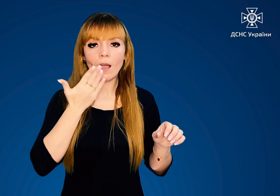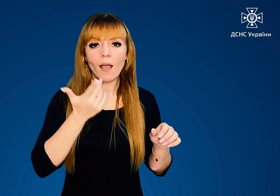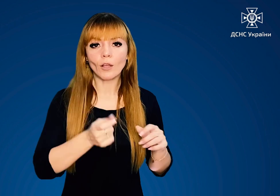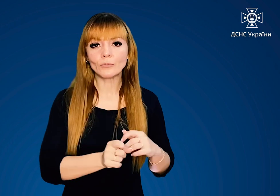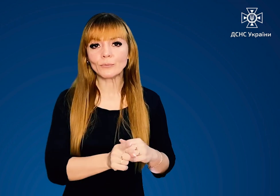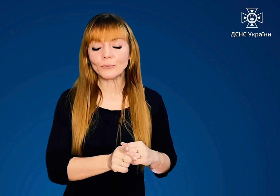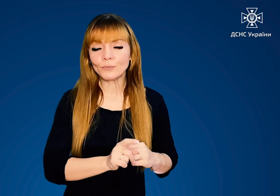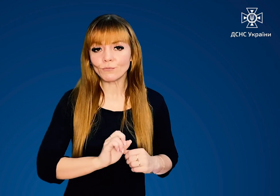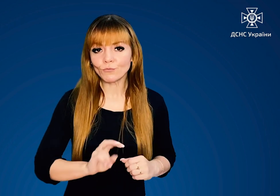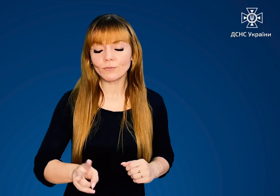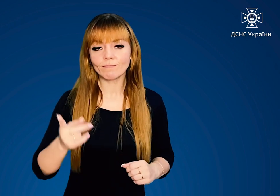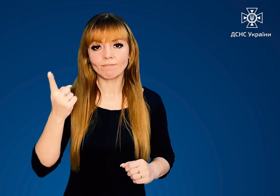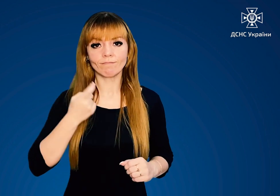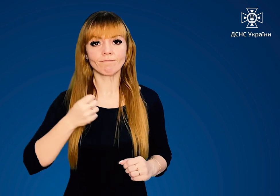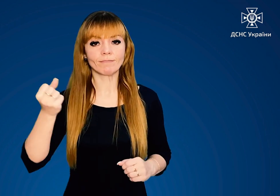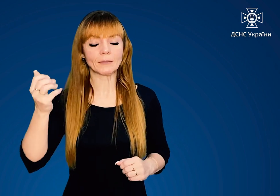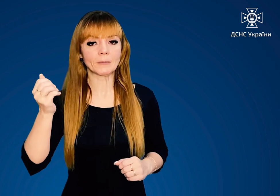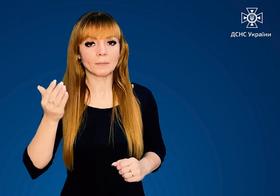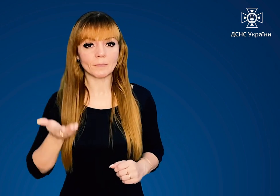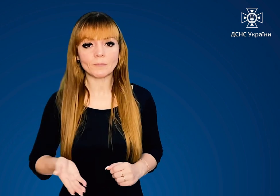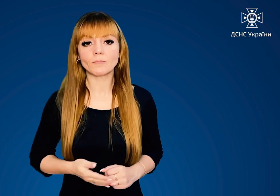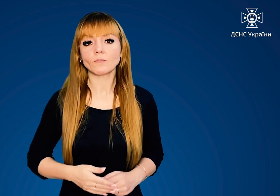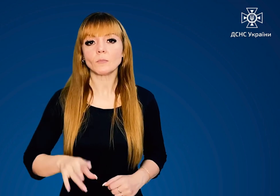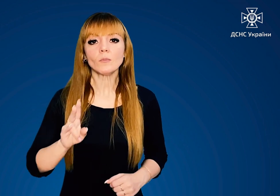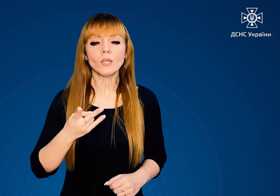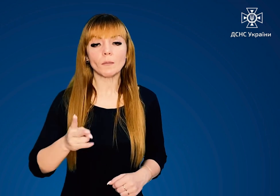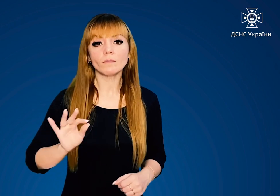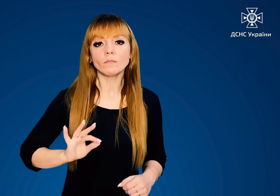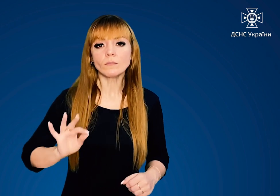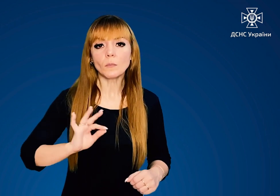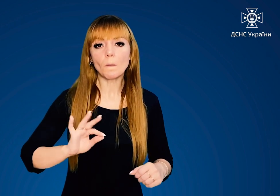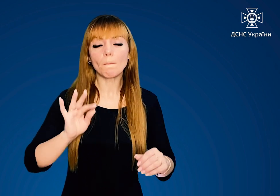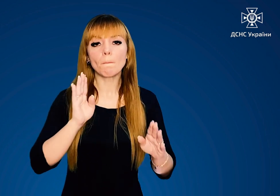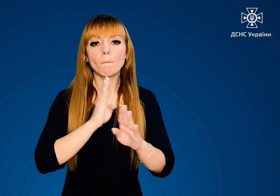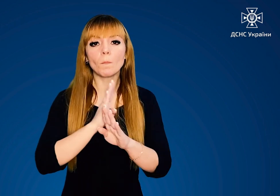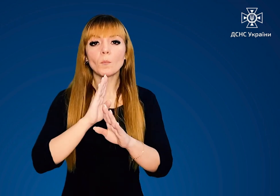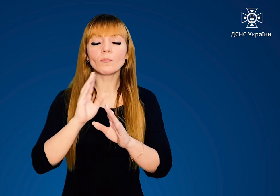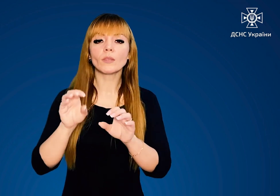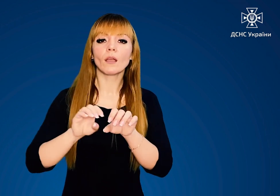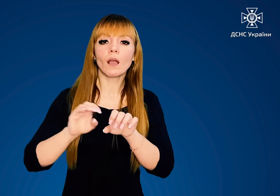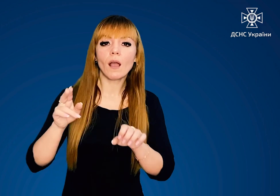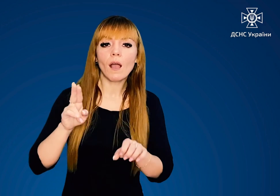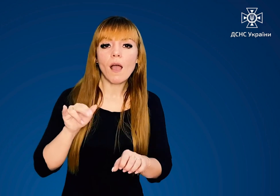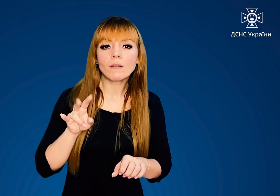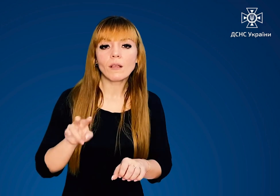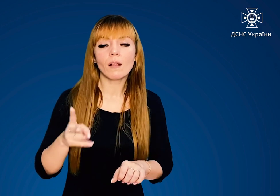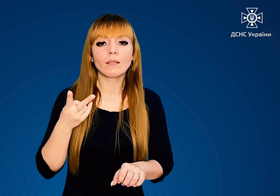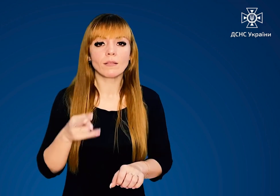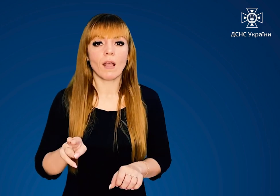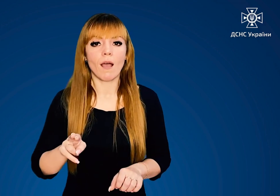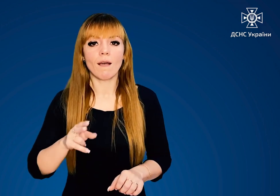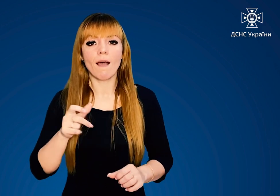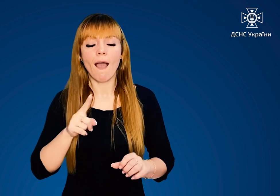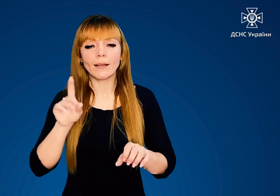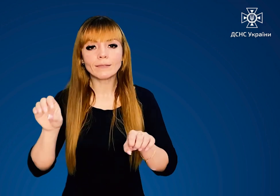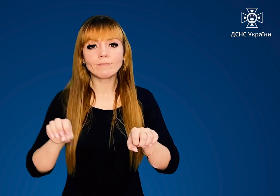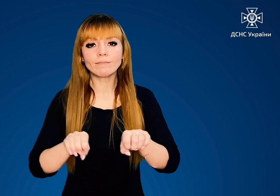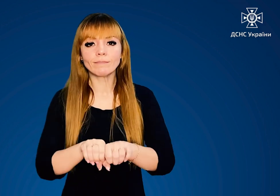сповіщувачами Не використовуйте припливно-витяжні повітропроводи й канали для відведення